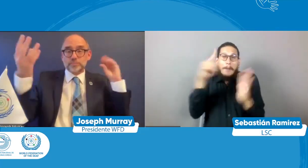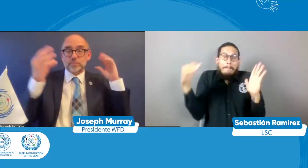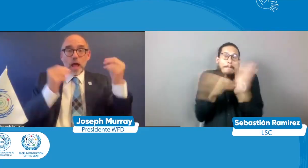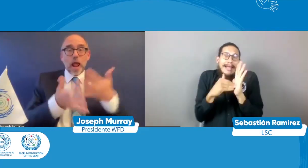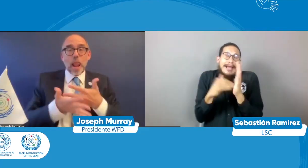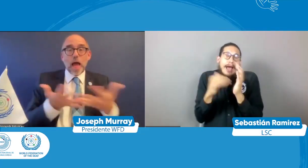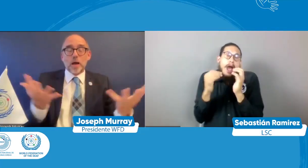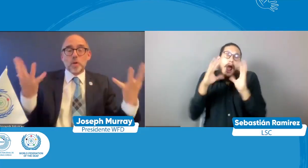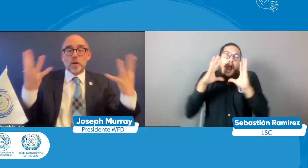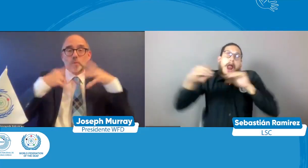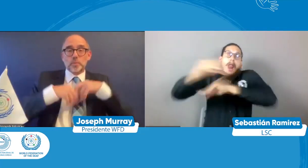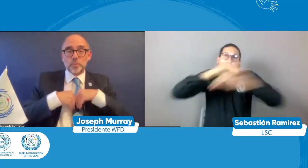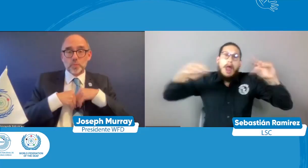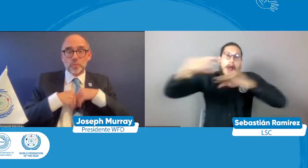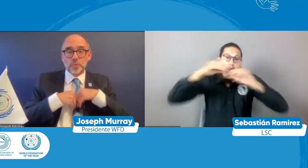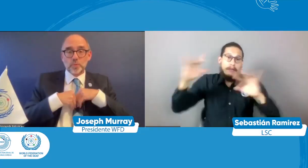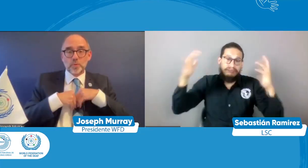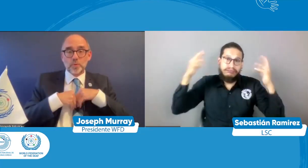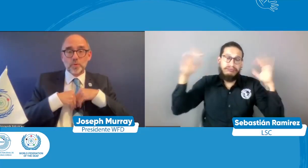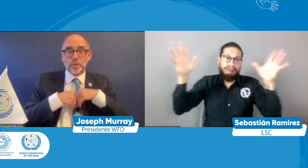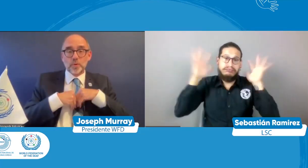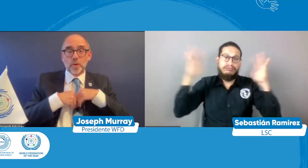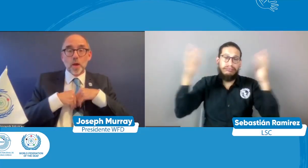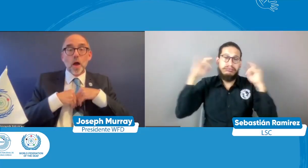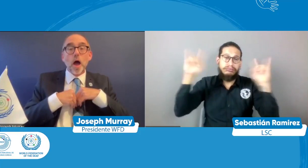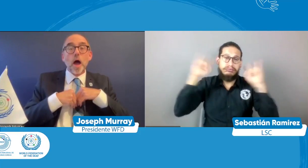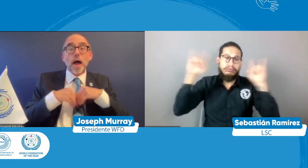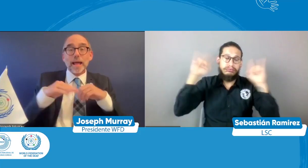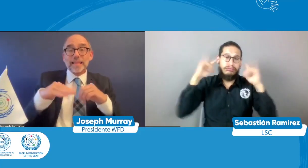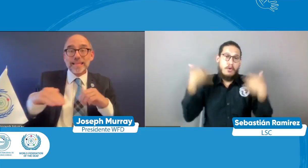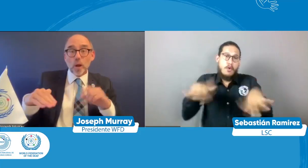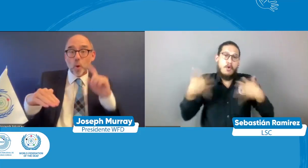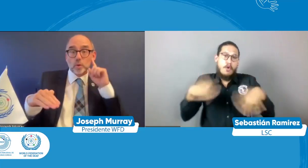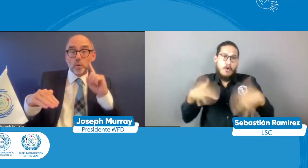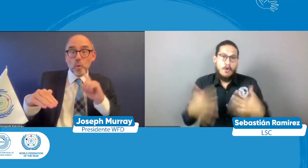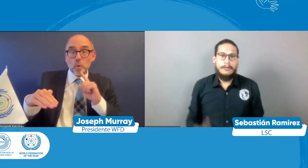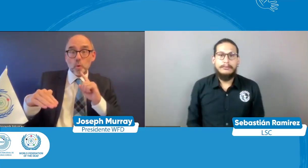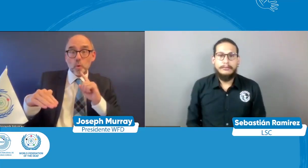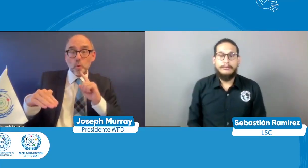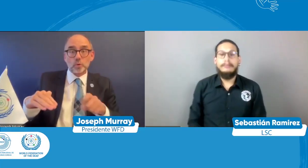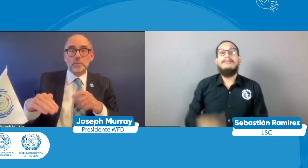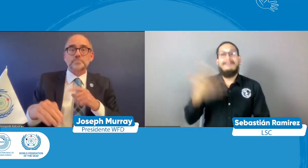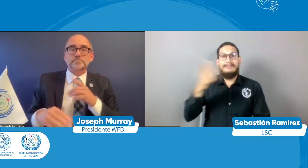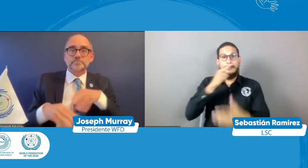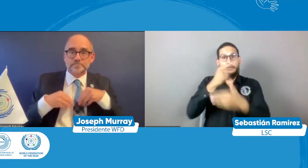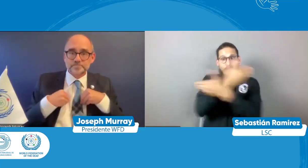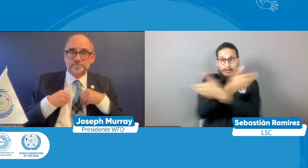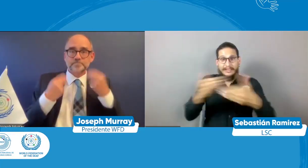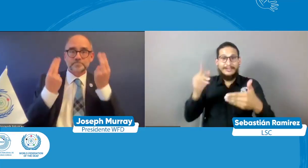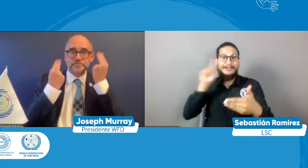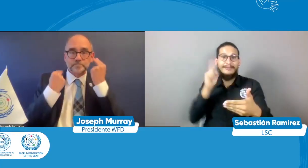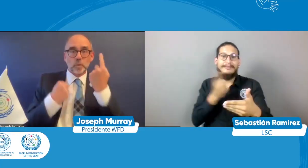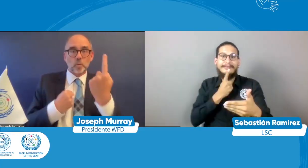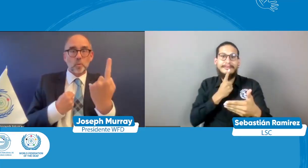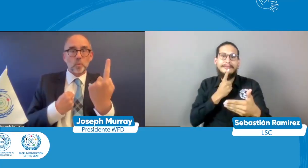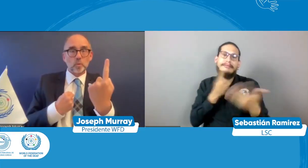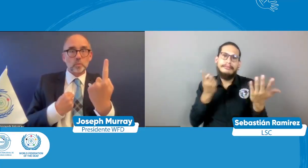son accesibles donde tienen alarmas visuales donde el entorno es accesible en la lengua de señas